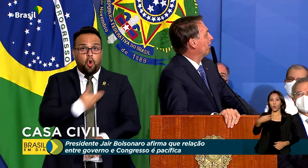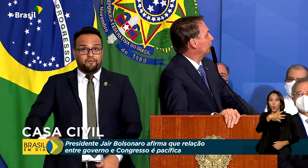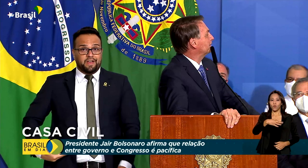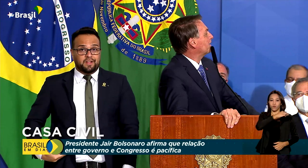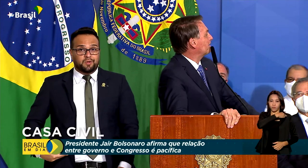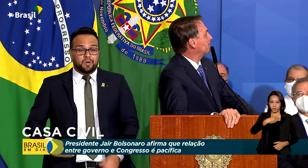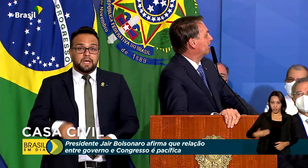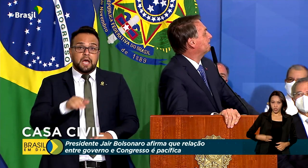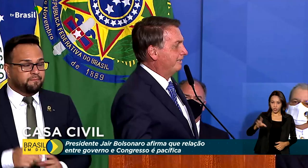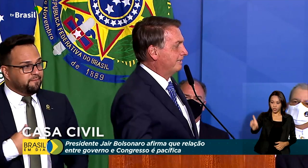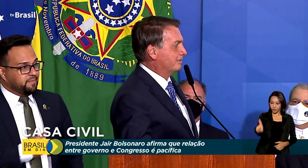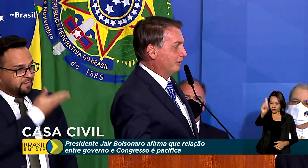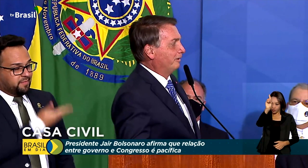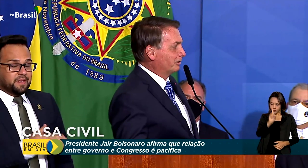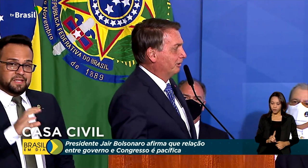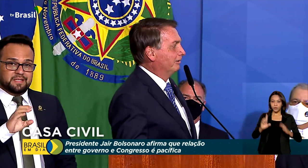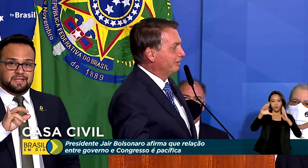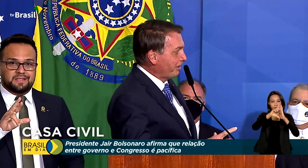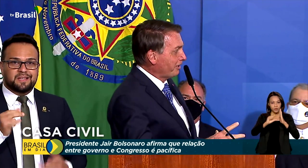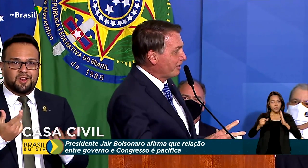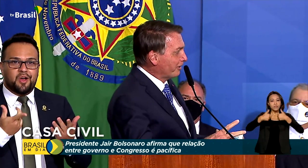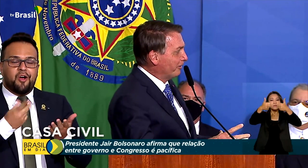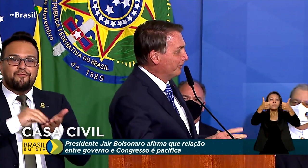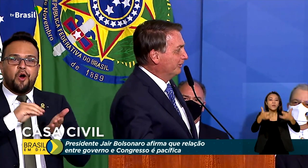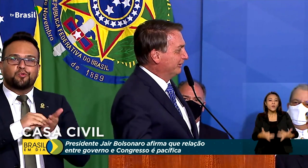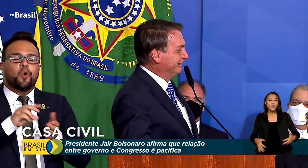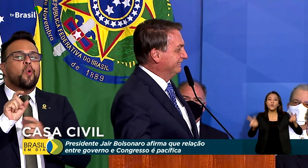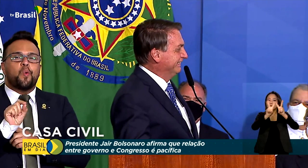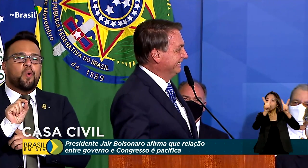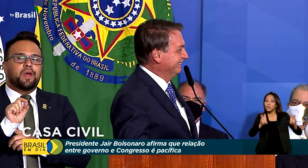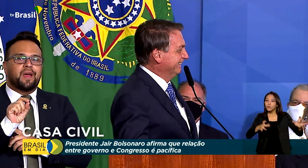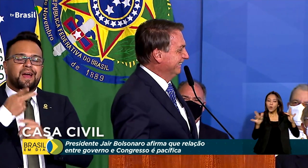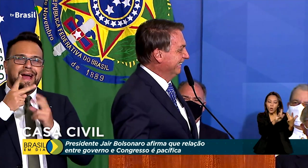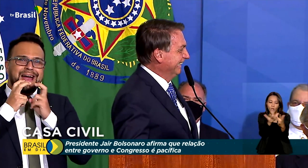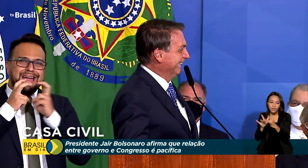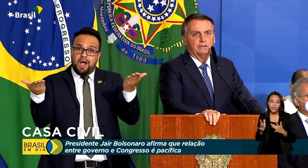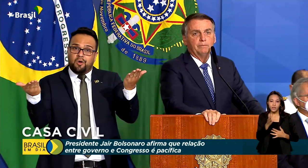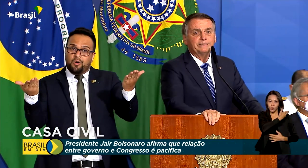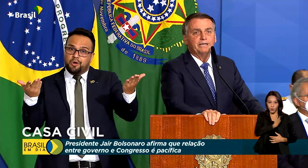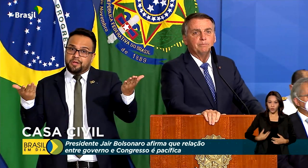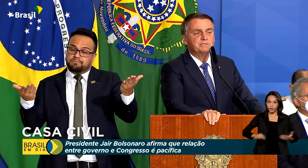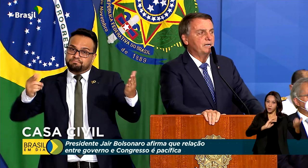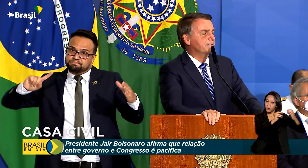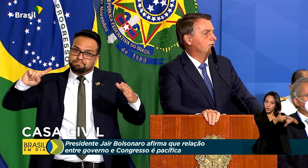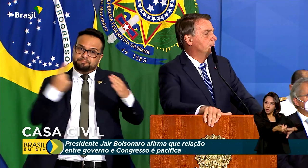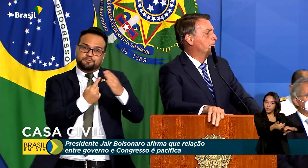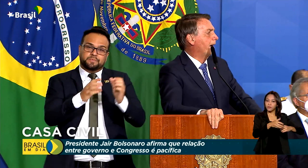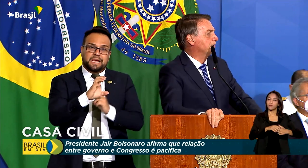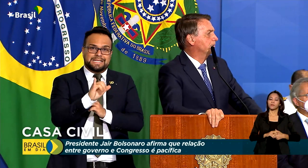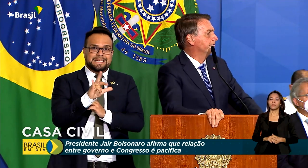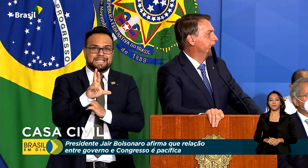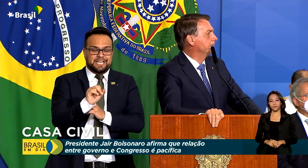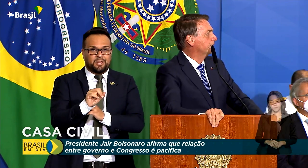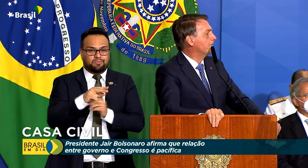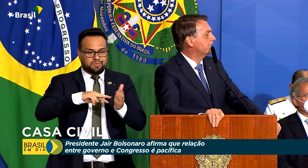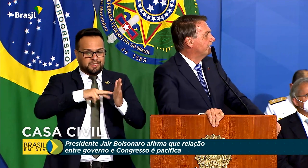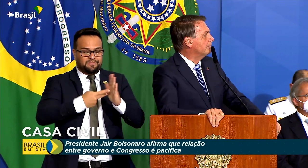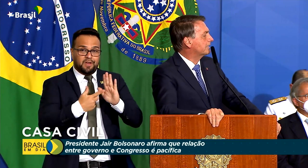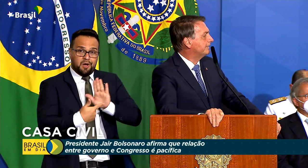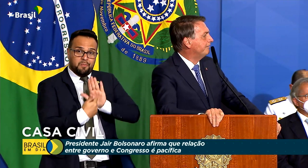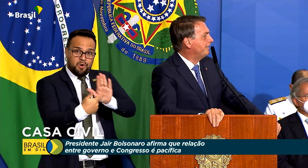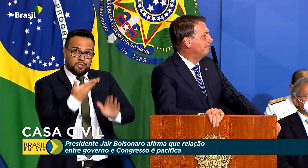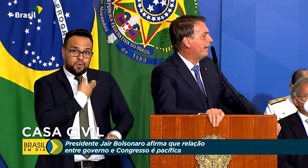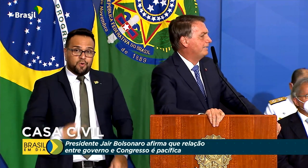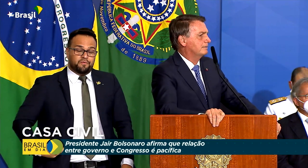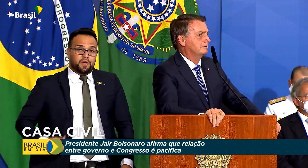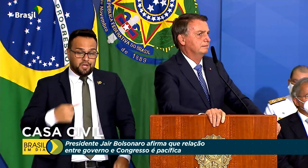ministro-chefe da Casa Civil, falou sobre as relações entre o governo e o Congresso Nacional. É uma demonstração por parte do governo que nós